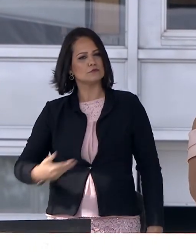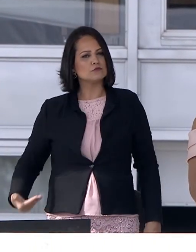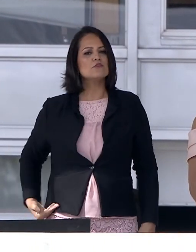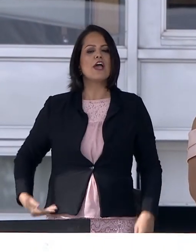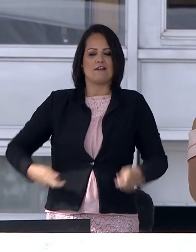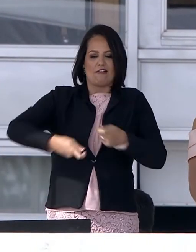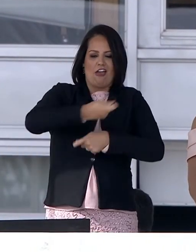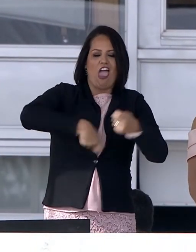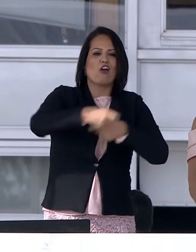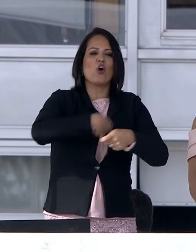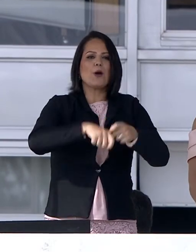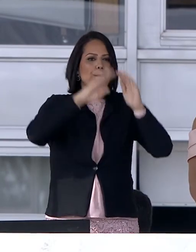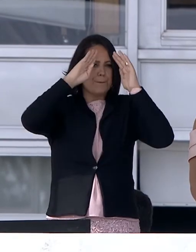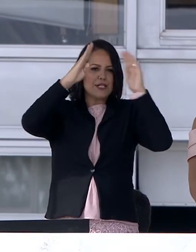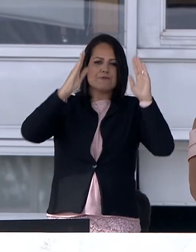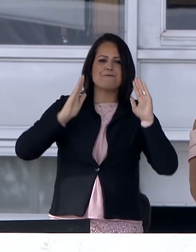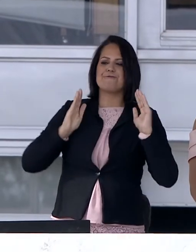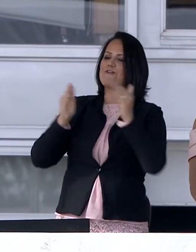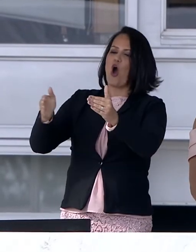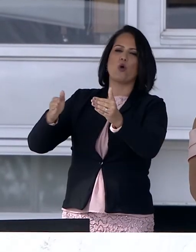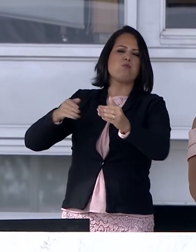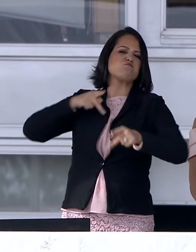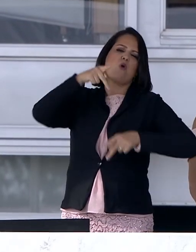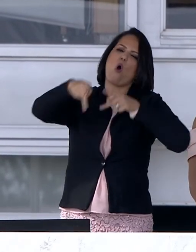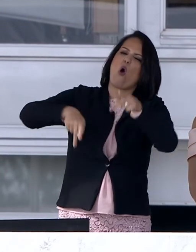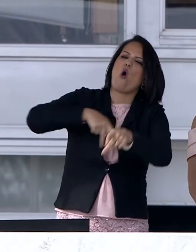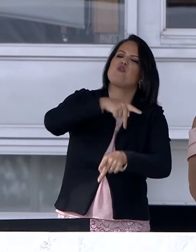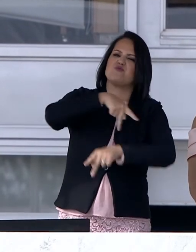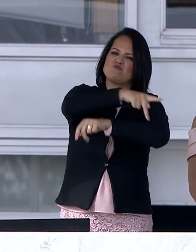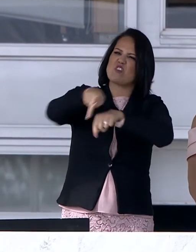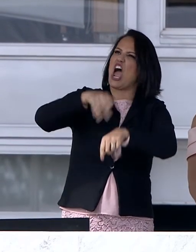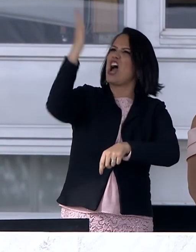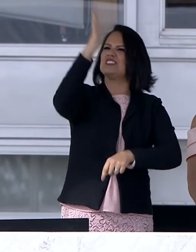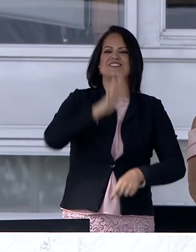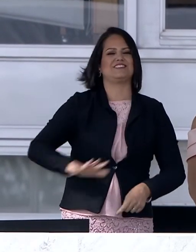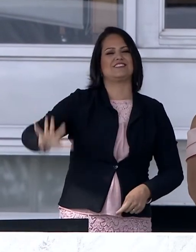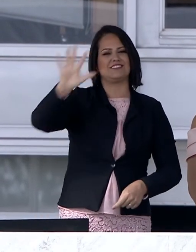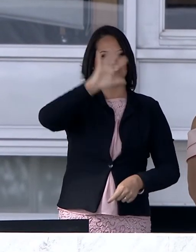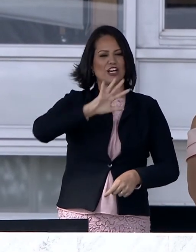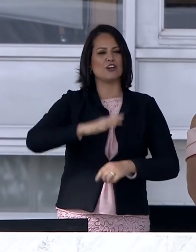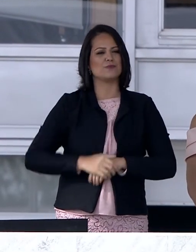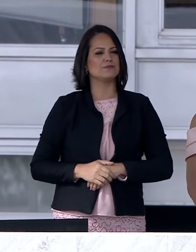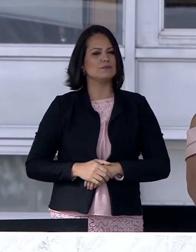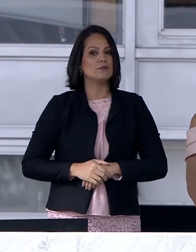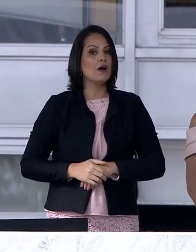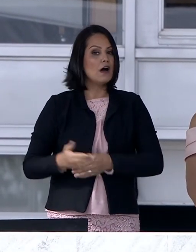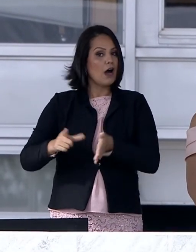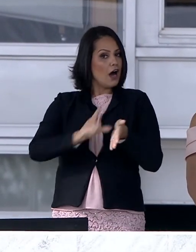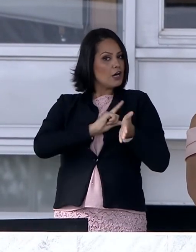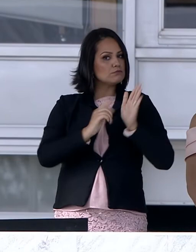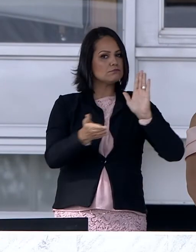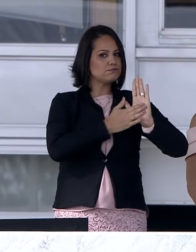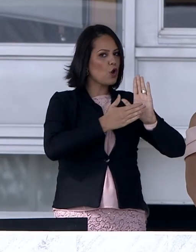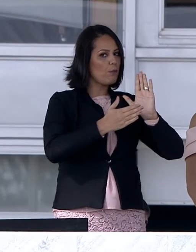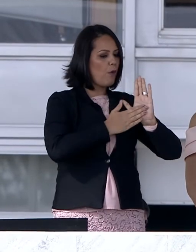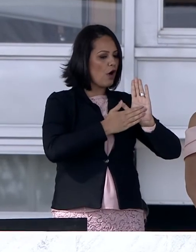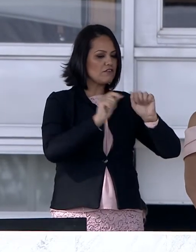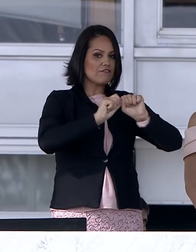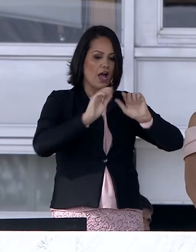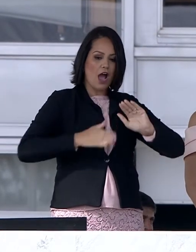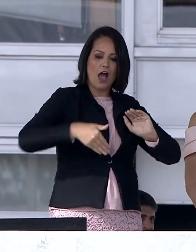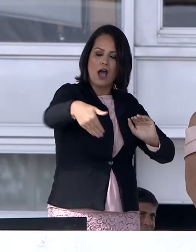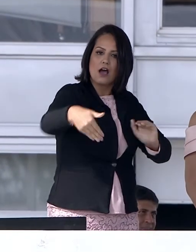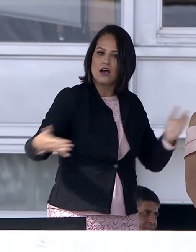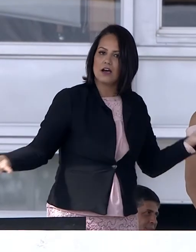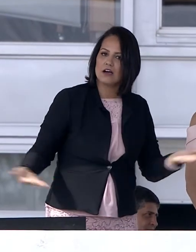economia sirvam de verdade a toda a nação. Tudo o que propusemos e tudo o que faremos a